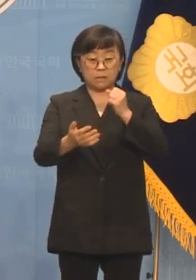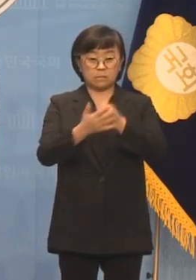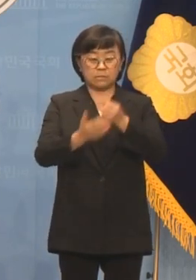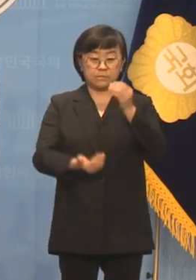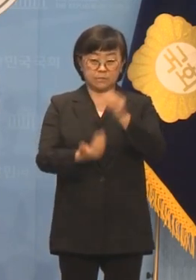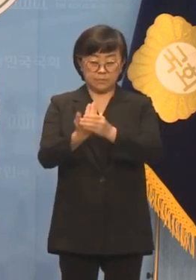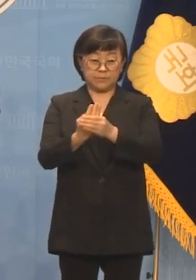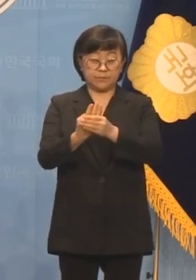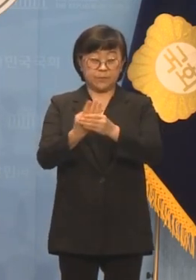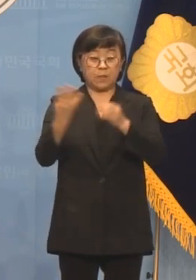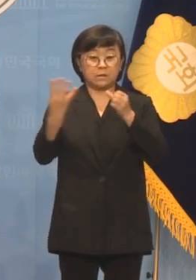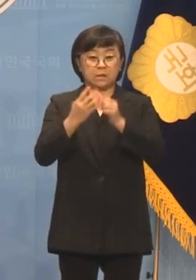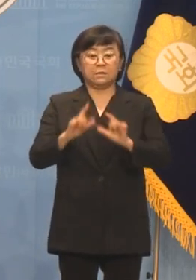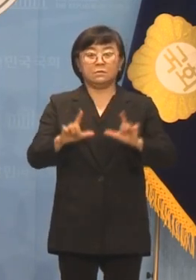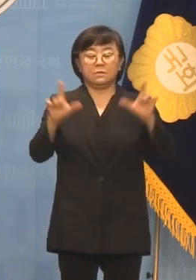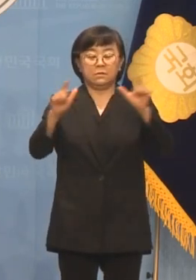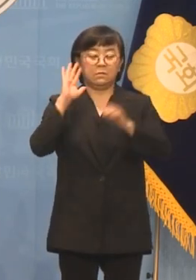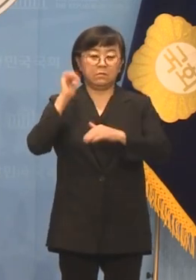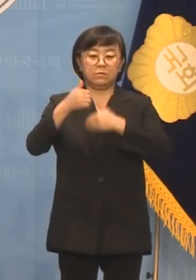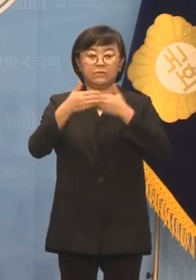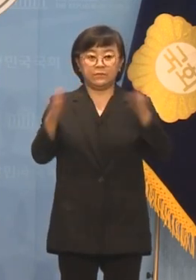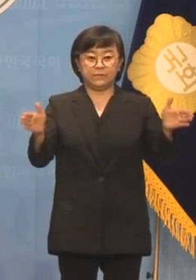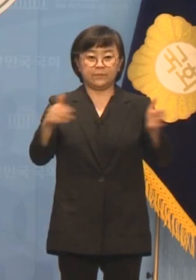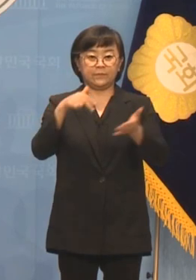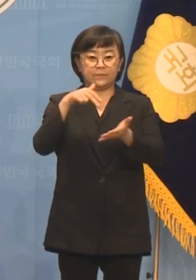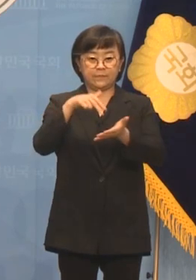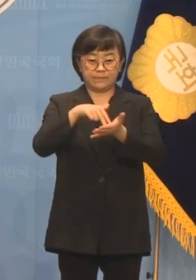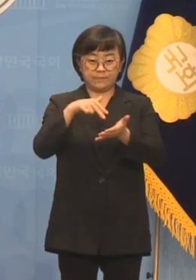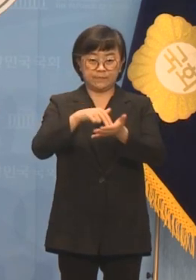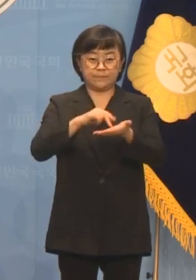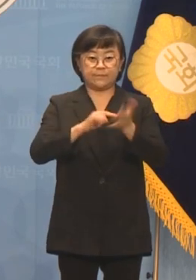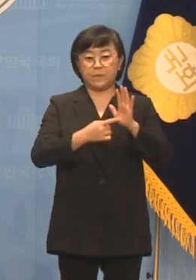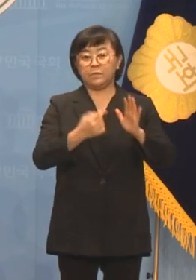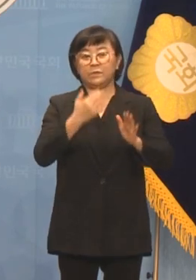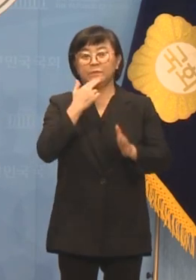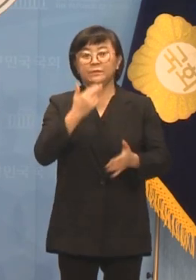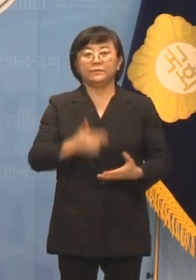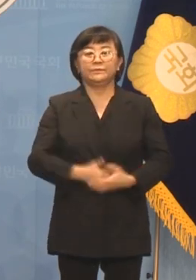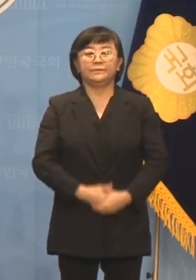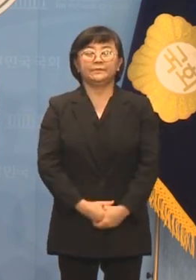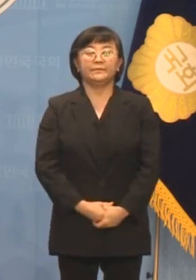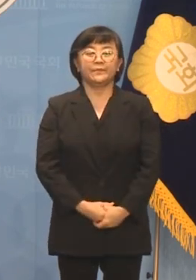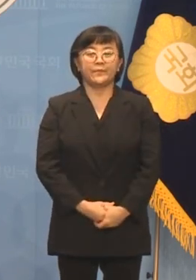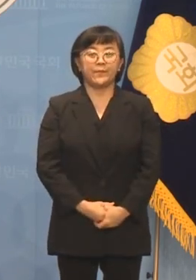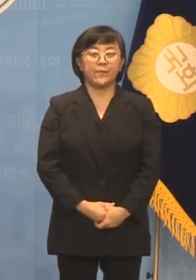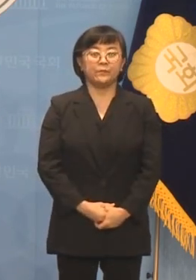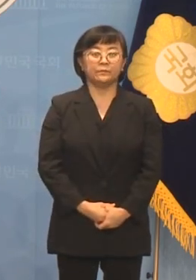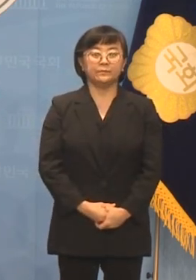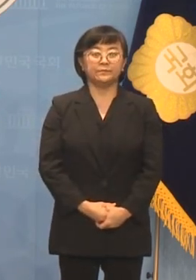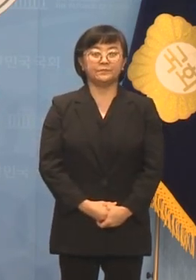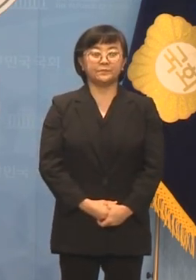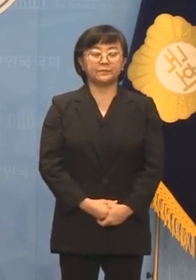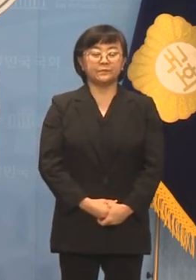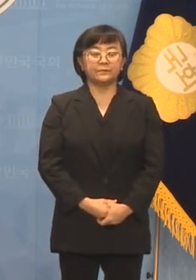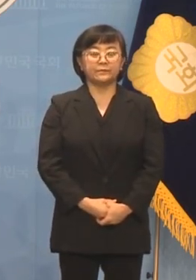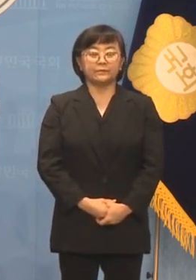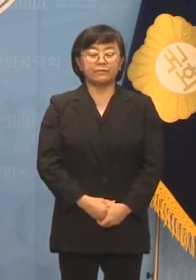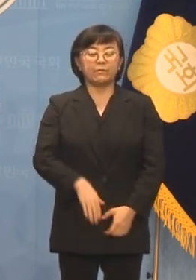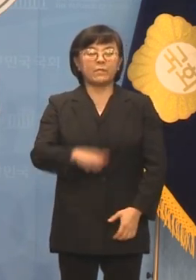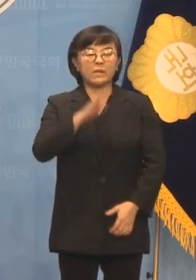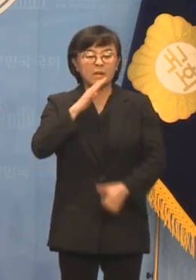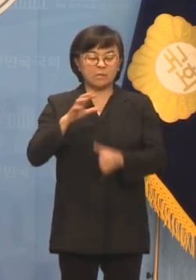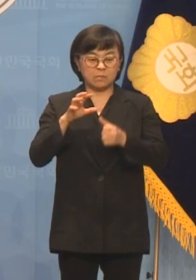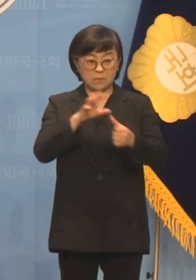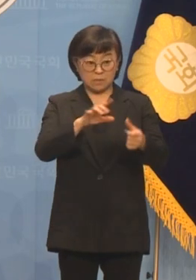대통령실은 어떠한 조치도 취하고 있지 않습니다. 초유의 폭거를